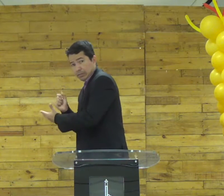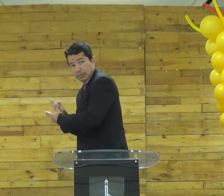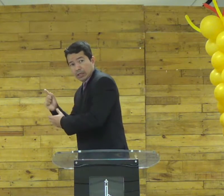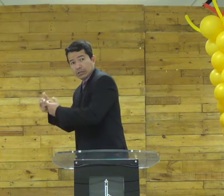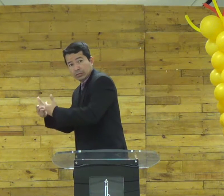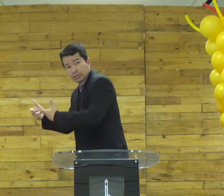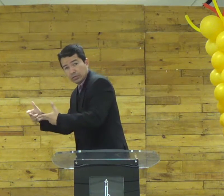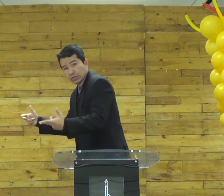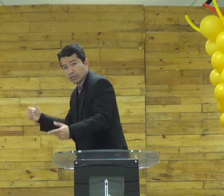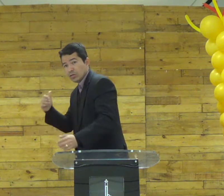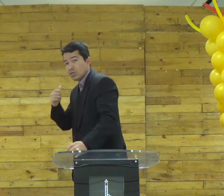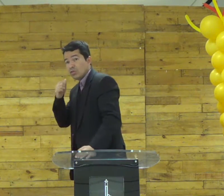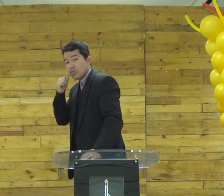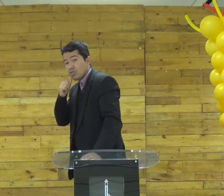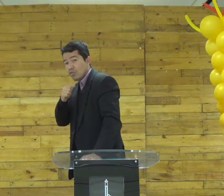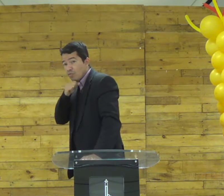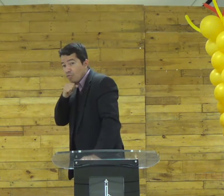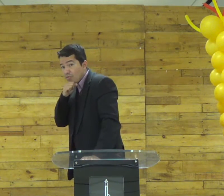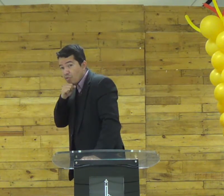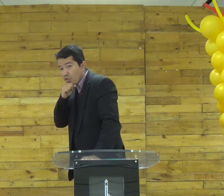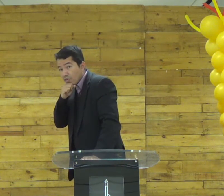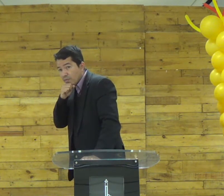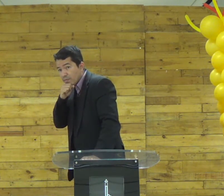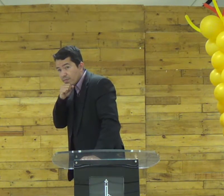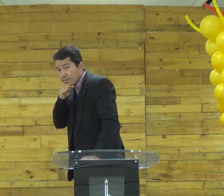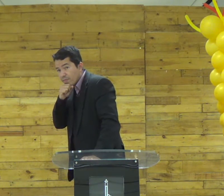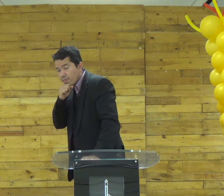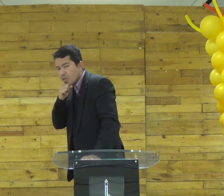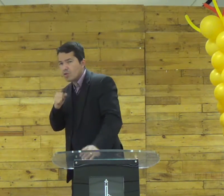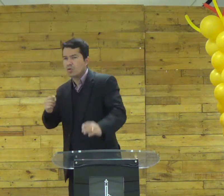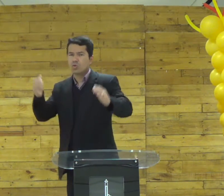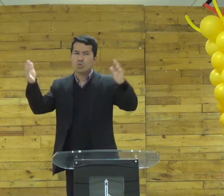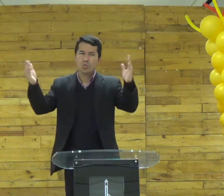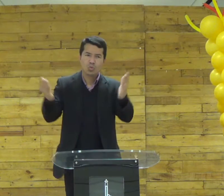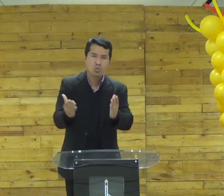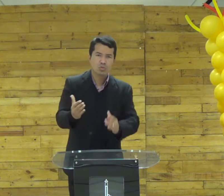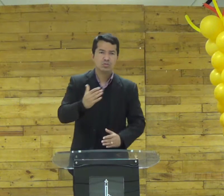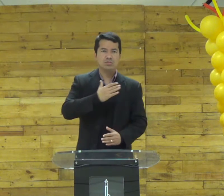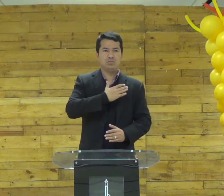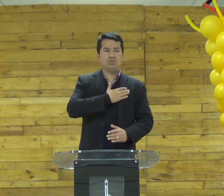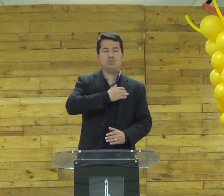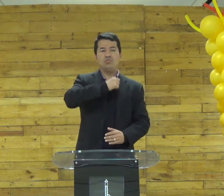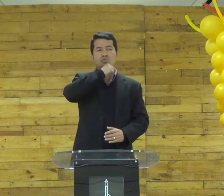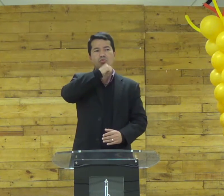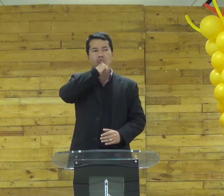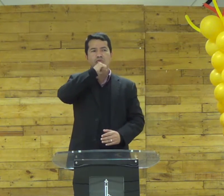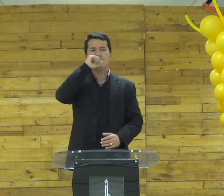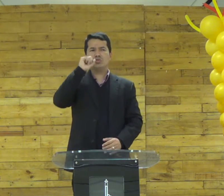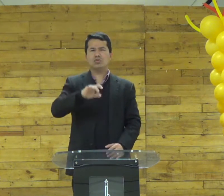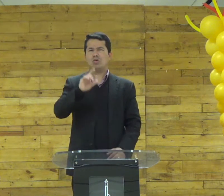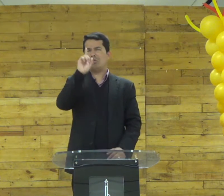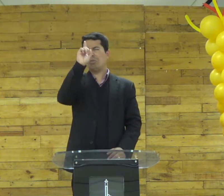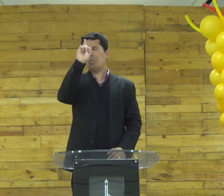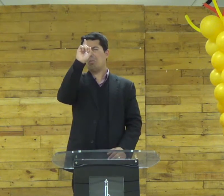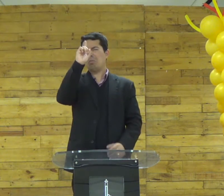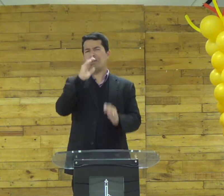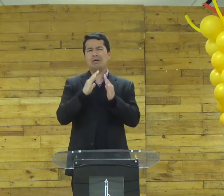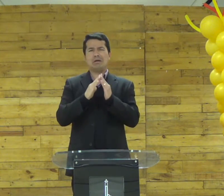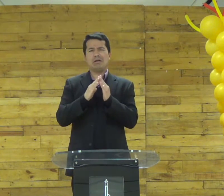para pagar o tratamento medicação ajudar a esposa dele e hoje o meu avô ele só